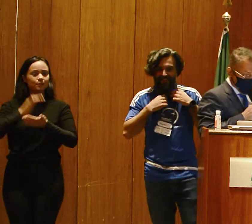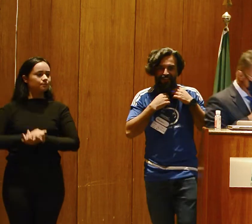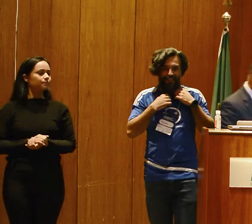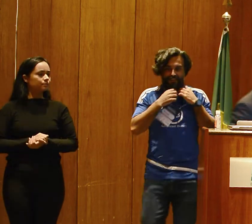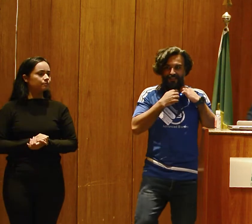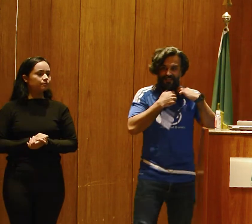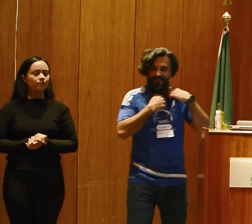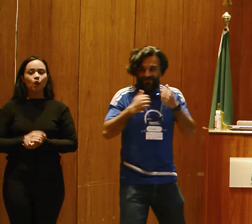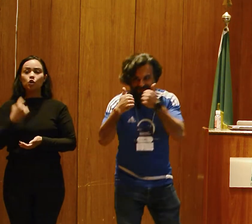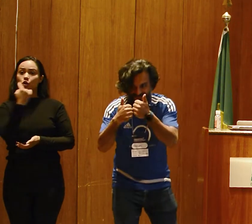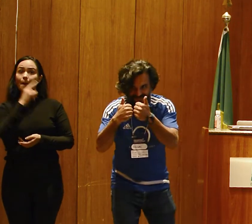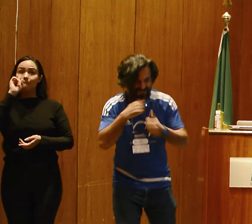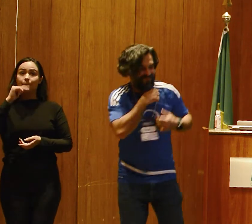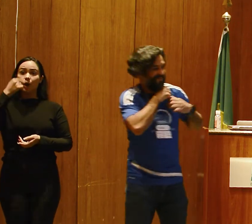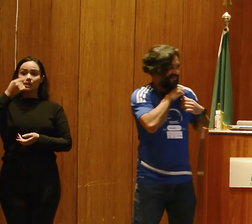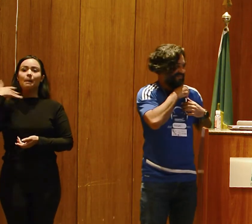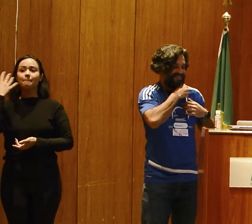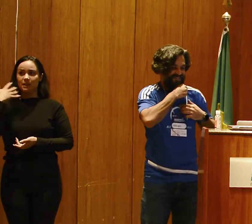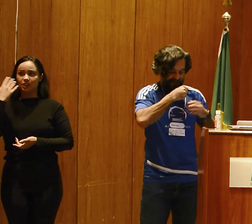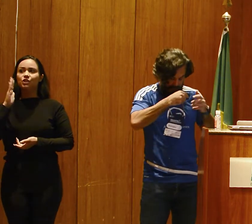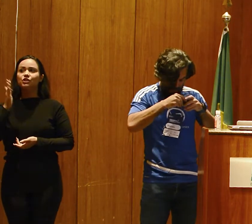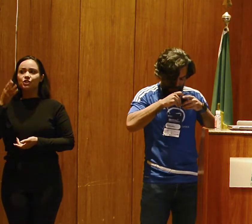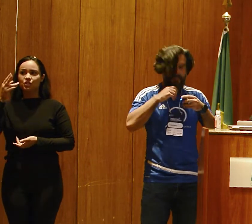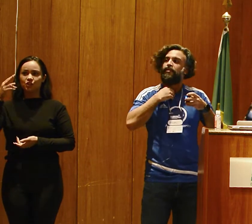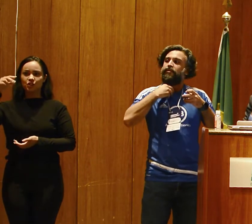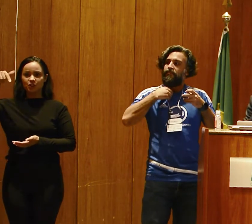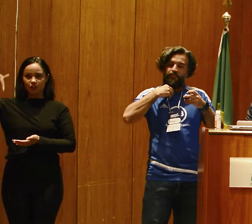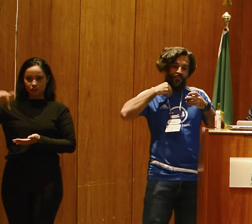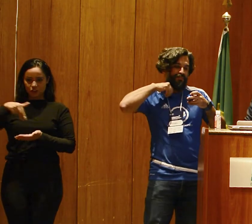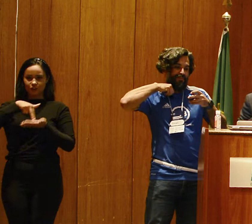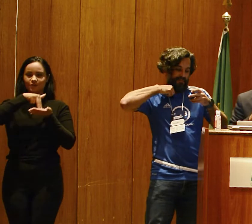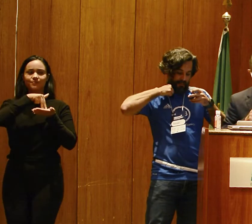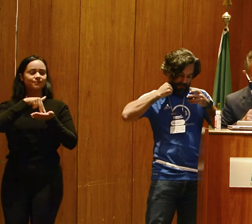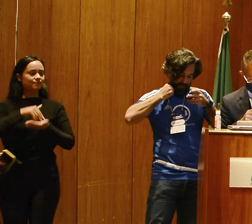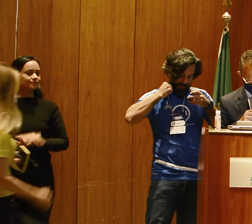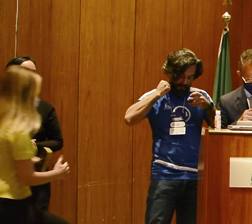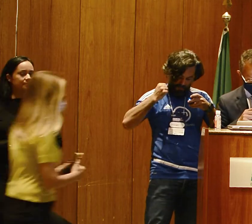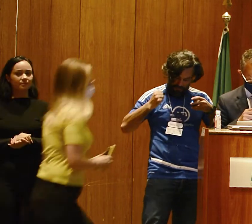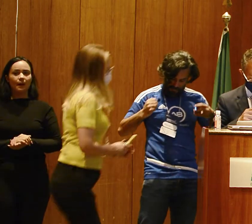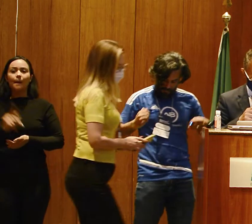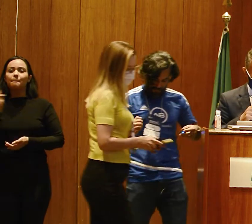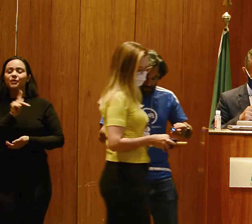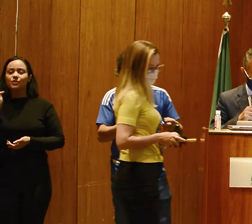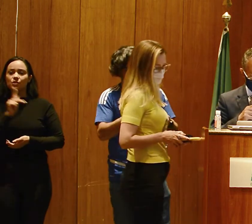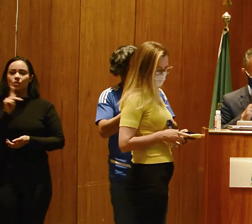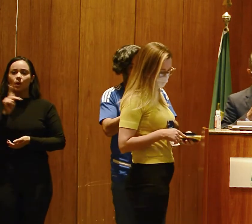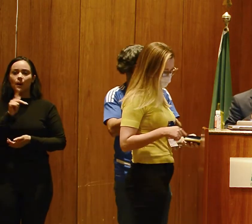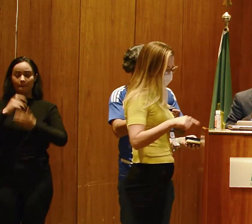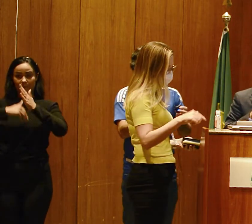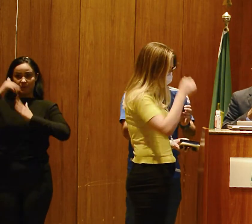A nossa próxima palestrante já está no auditório? Então tá bom. É a professora